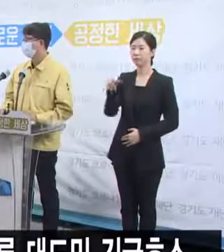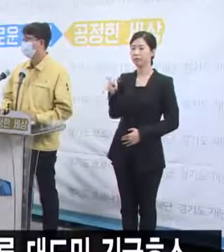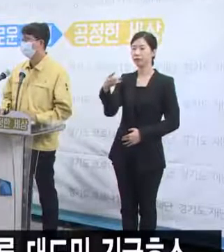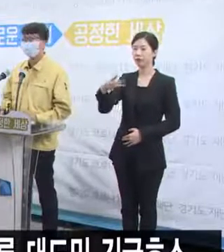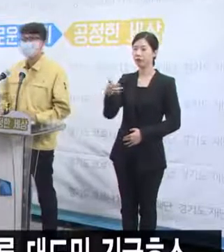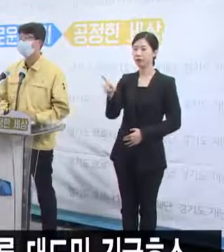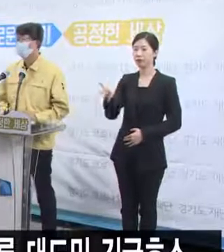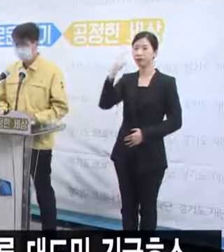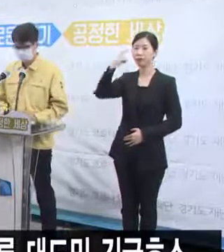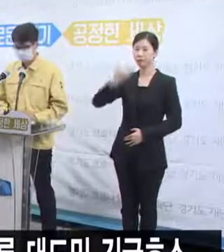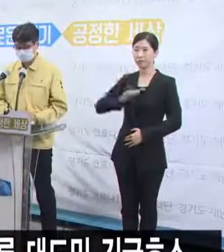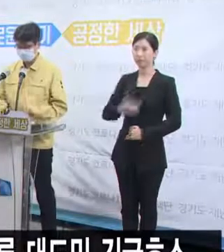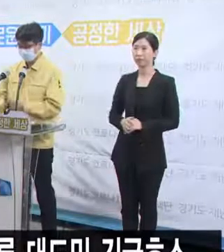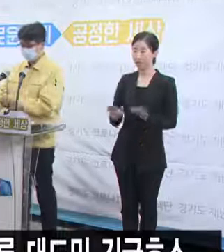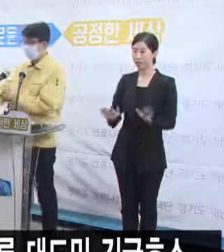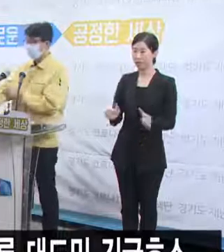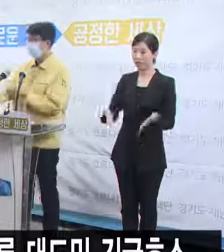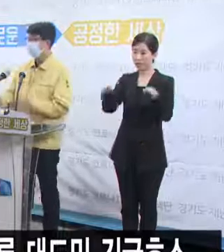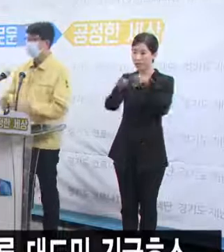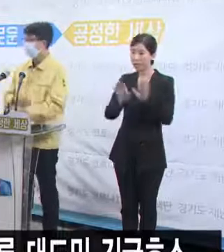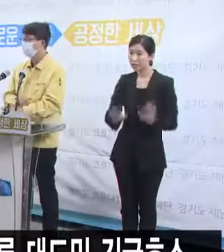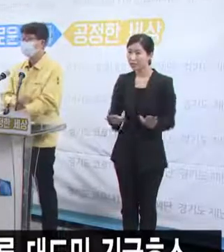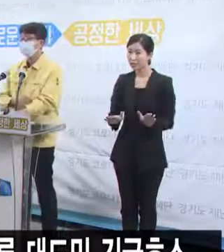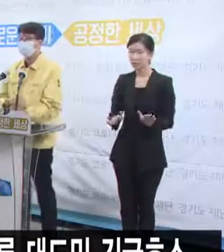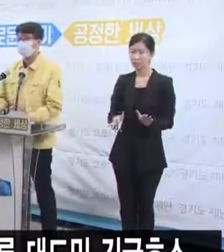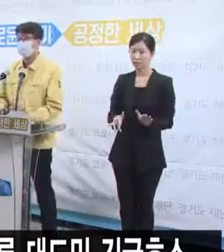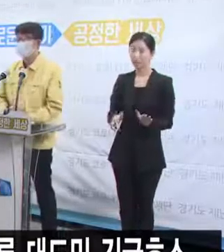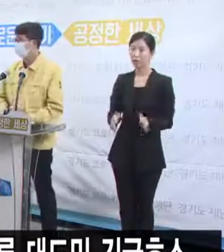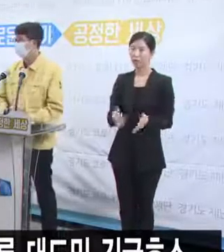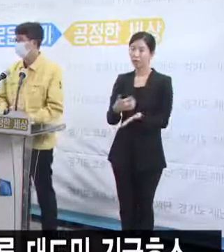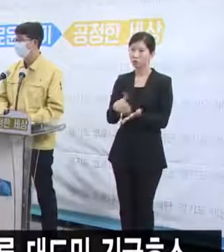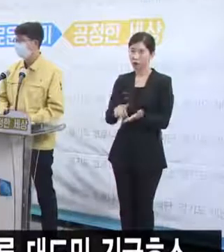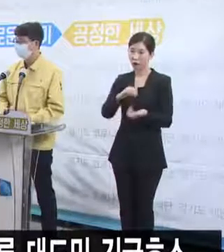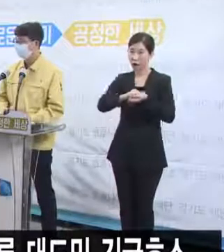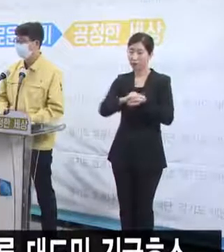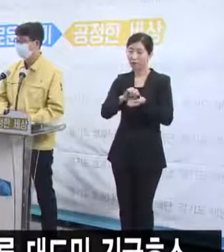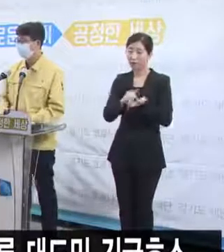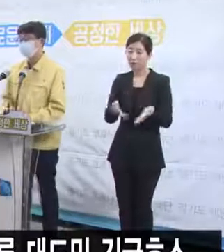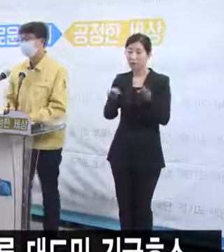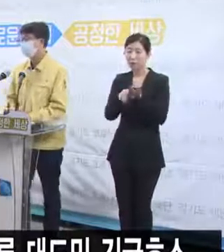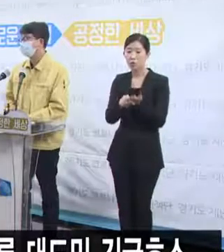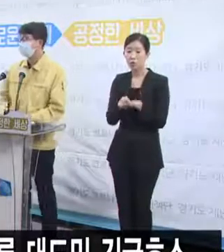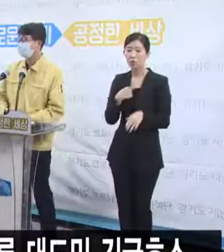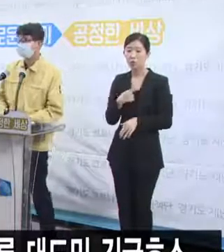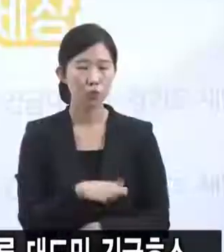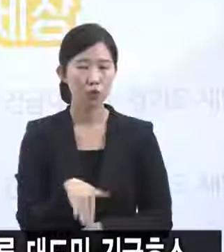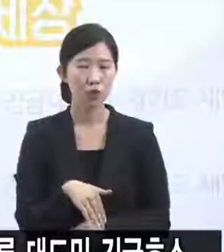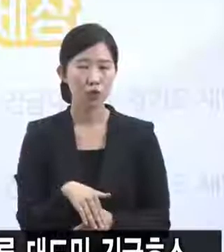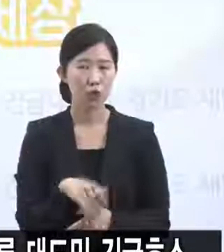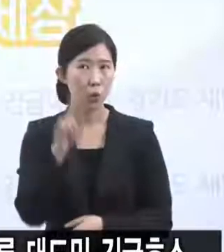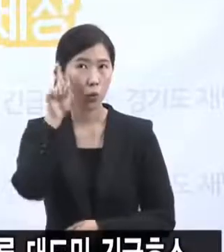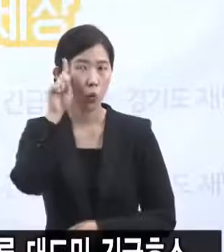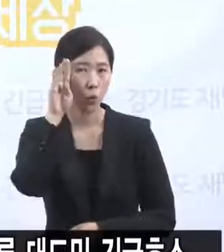현 시설로 얼마나 버틸 수 있는지? 버틸 수 있는 시간이 어느 정도 되는지? 네, 좋습니다. 좋은